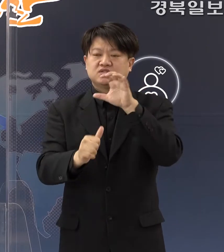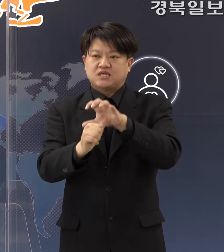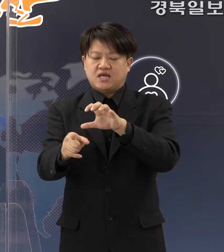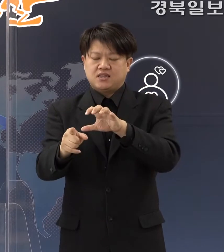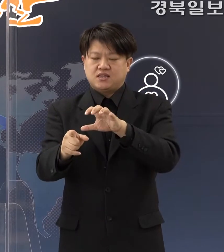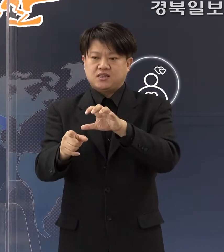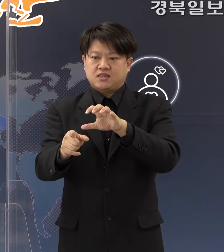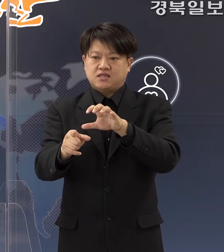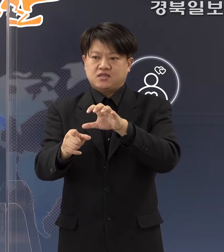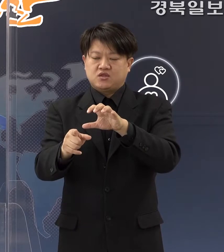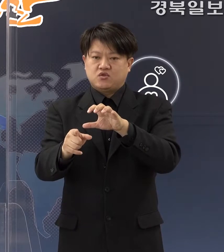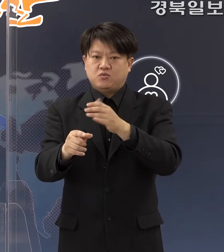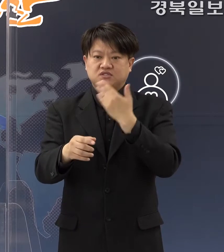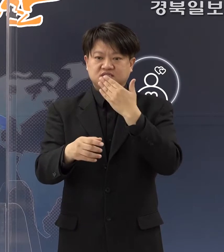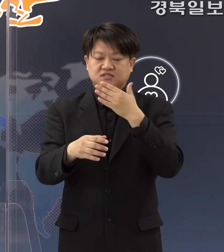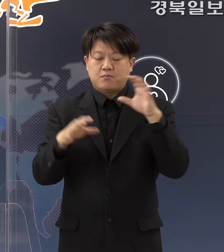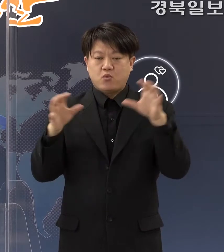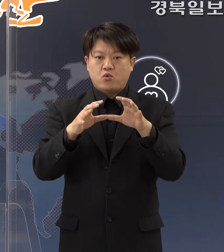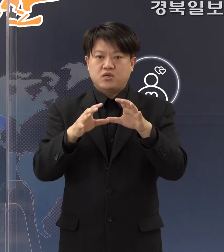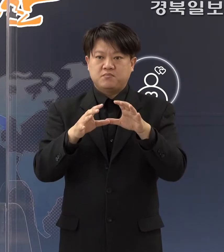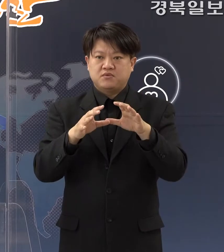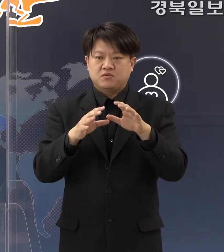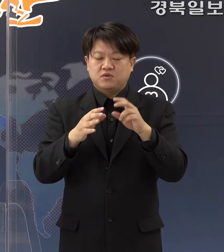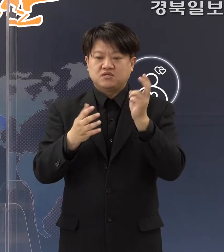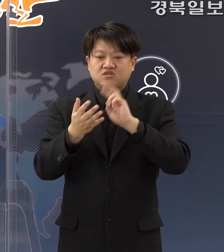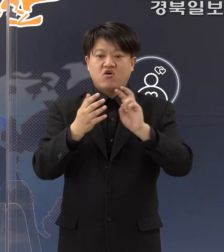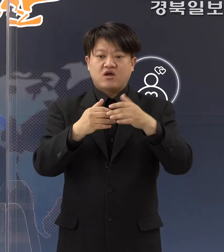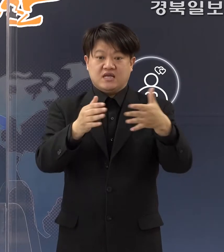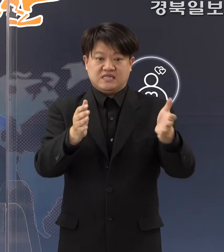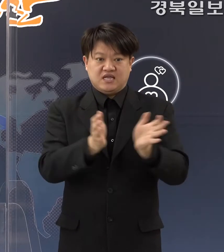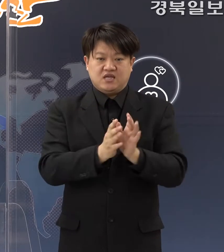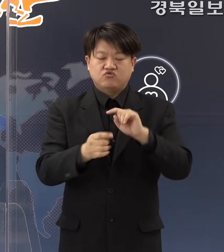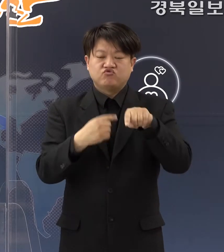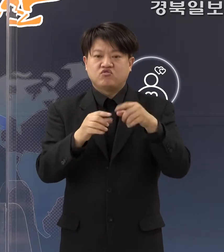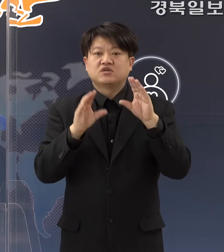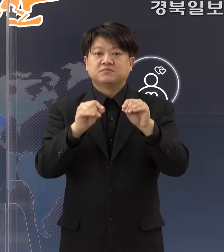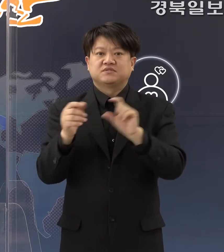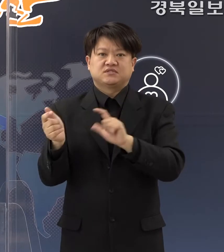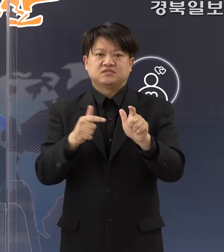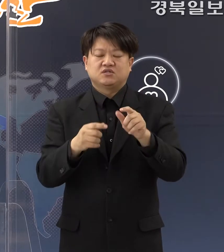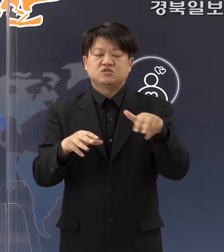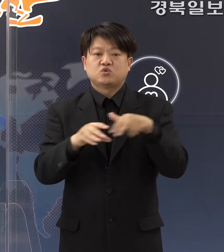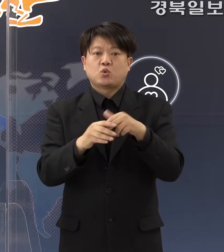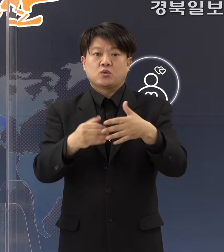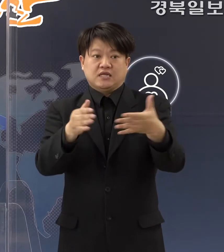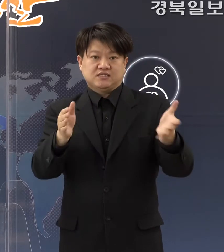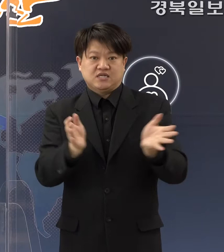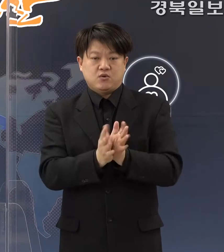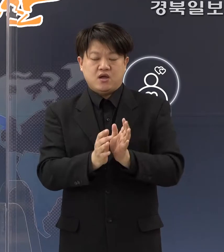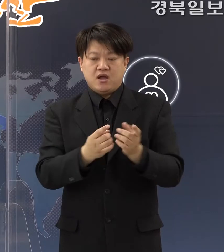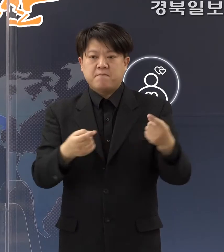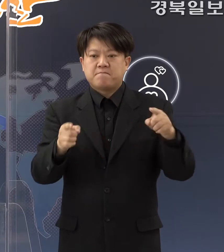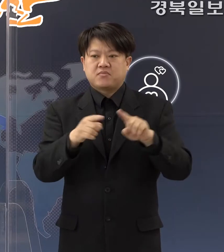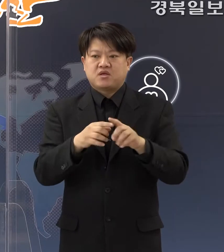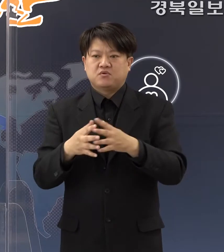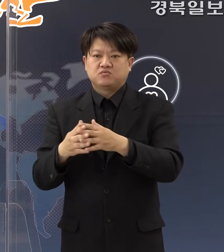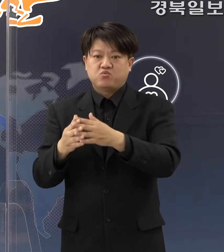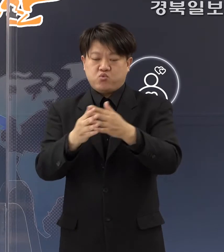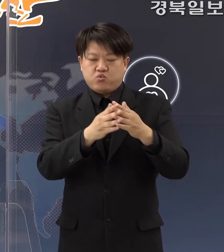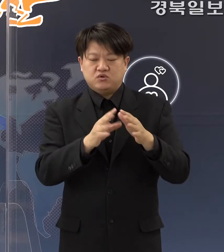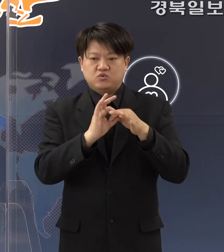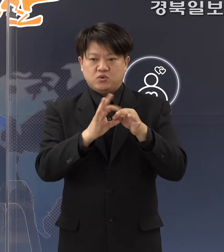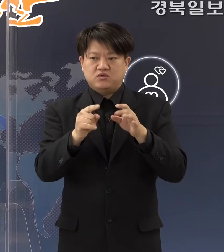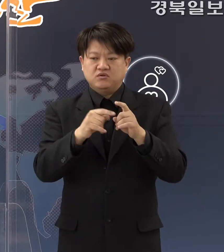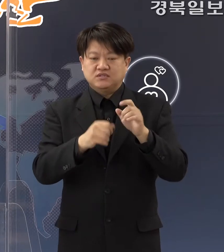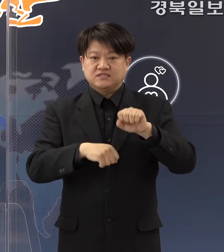식사 모임 금지, 선가대 운영 금지 등을 저희들 종교단체와 함께 지속적으로 협의해서 자율적으로 이